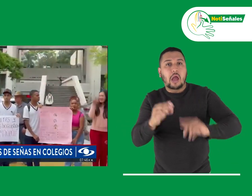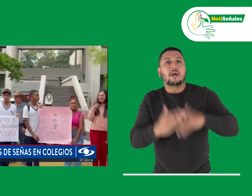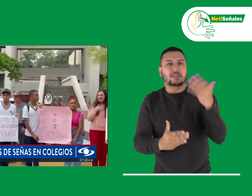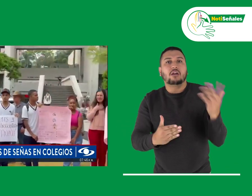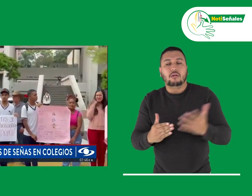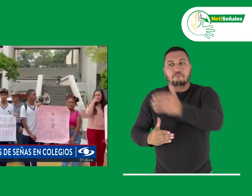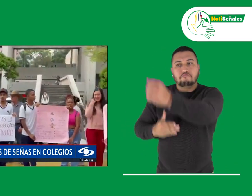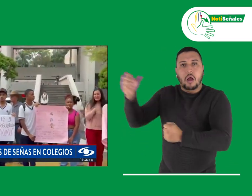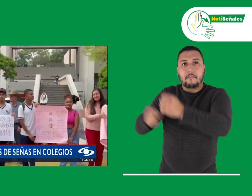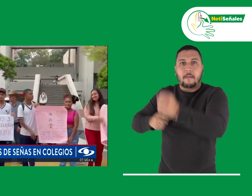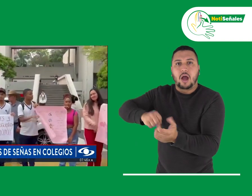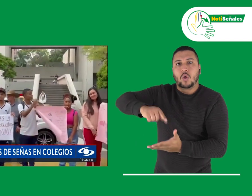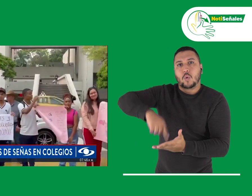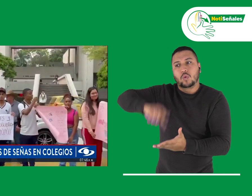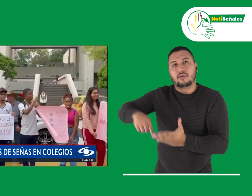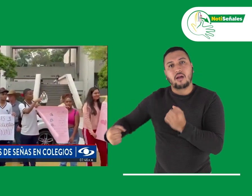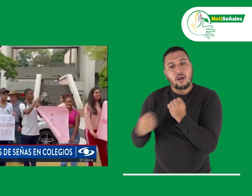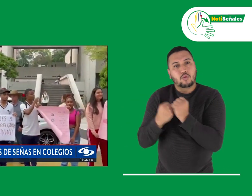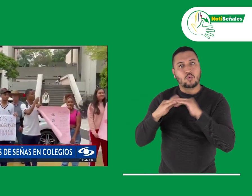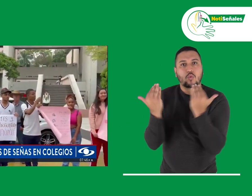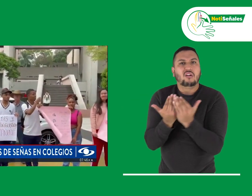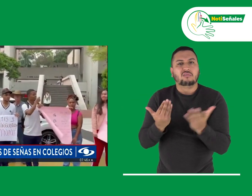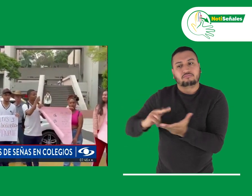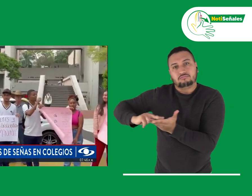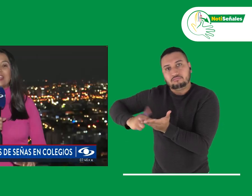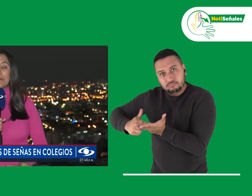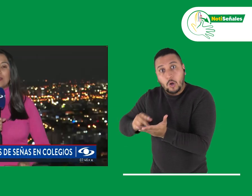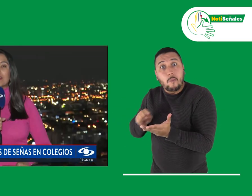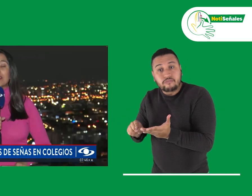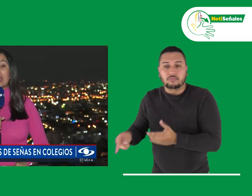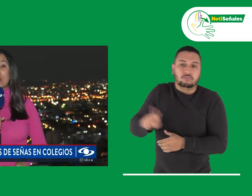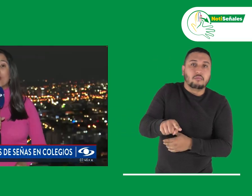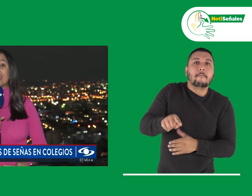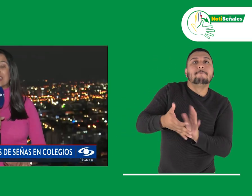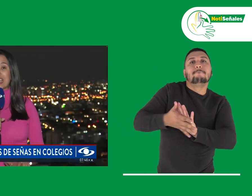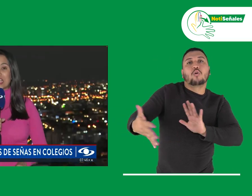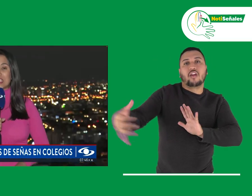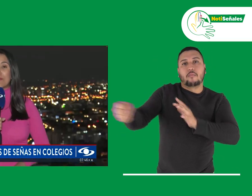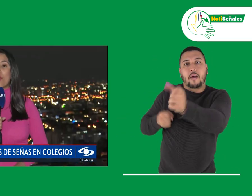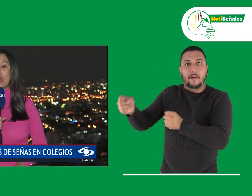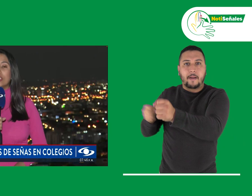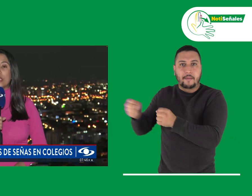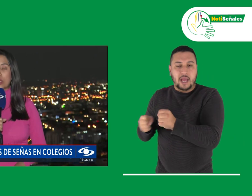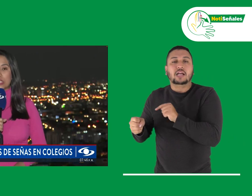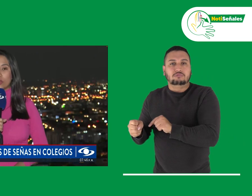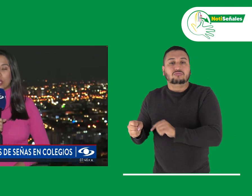iniciará el acompañamiento de los profesionales de apoyo pedagógico, intérpretes de lenguas de señas y modelos lingüísticos.